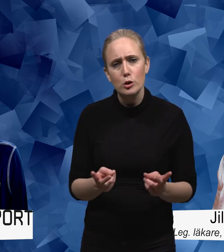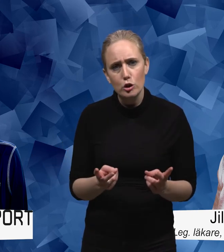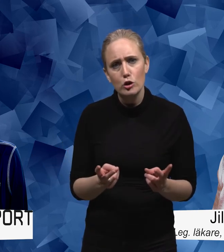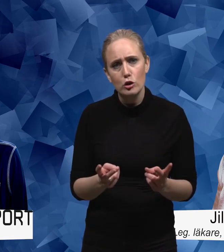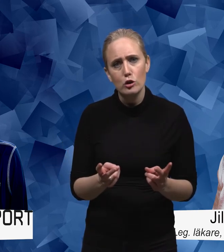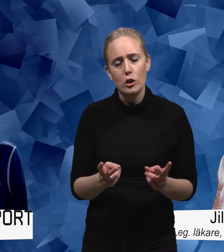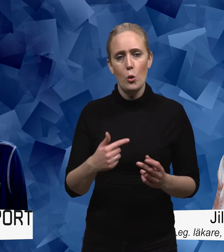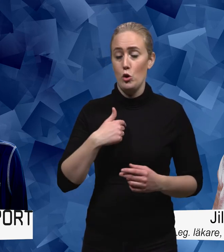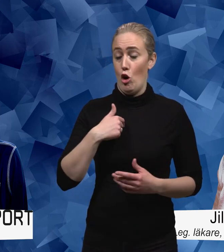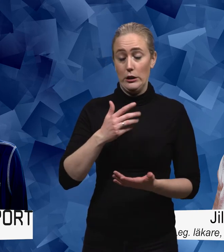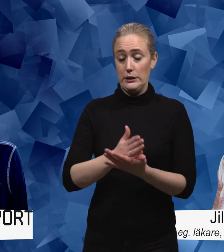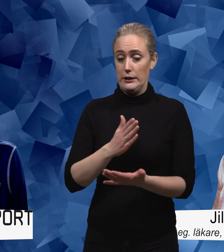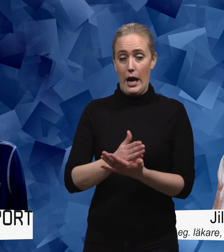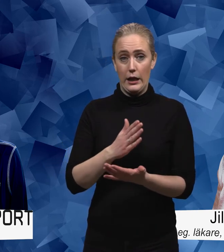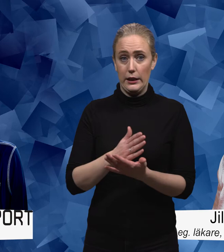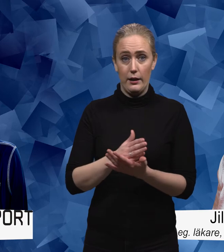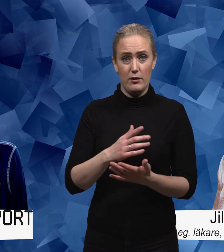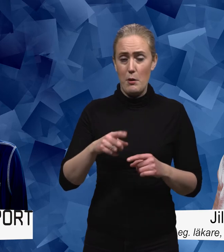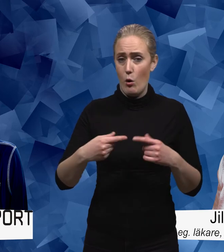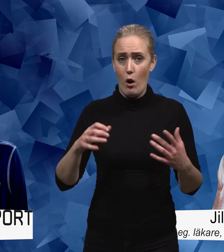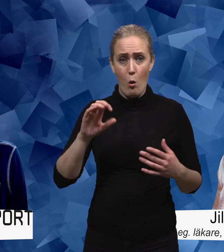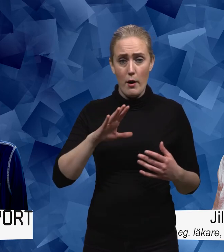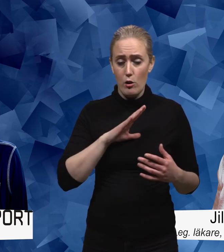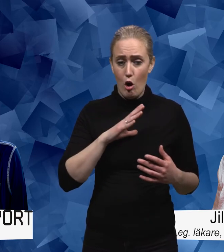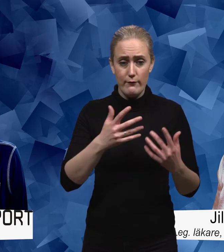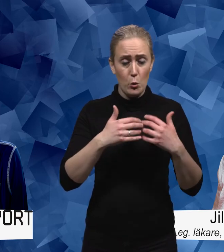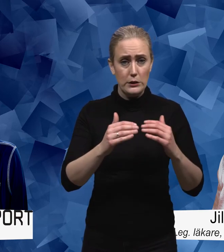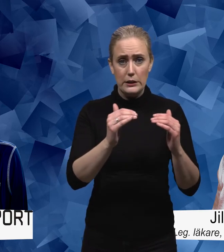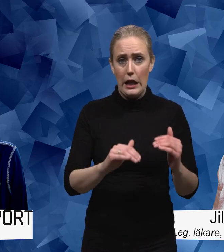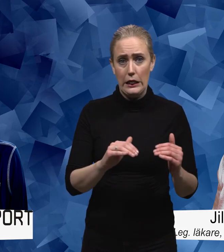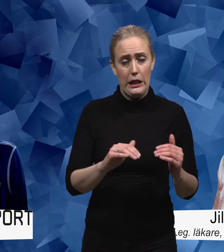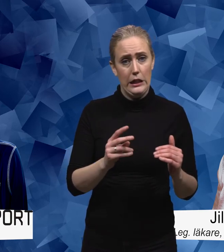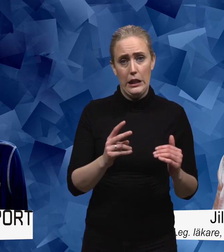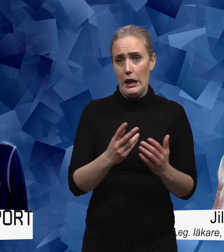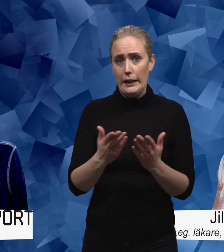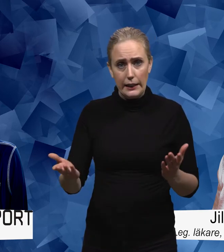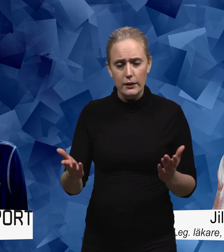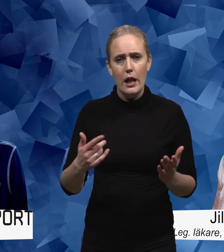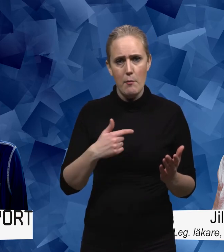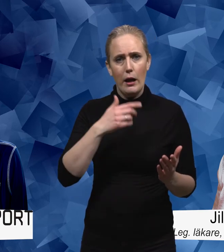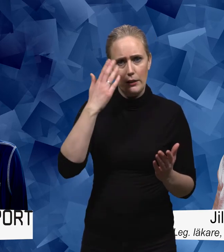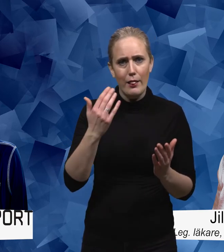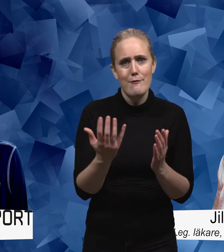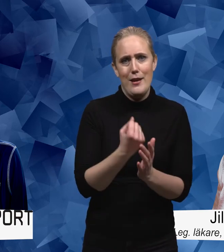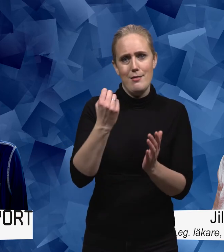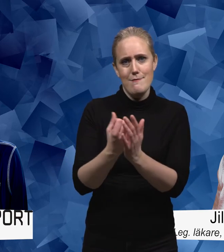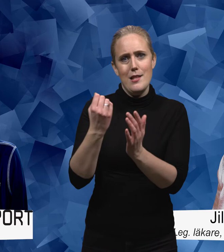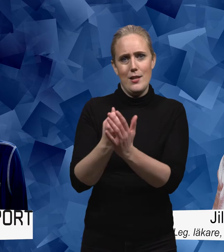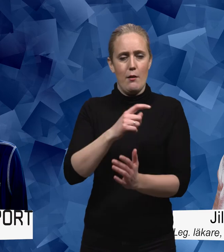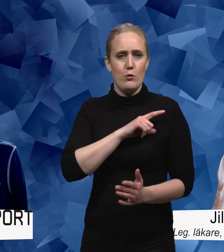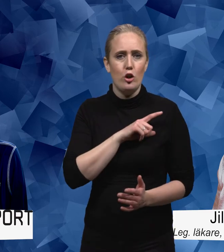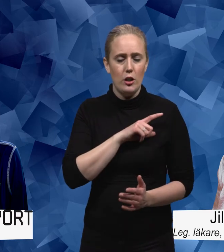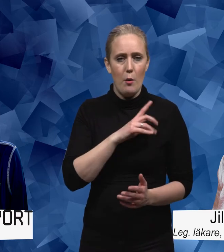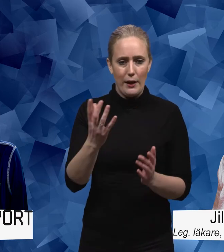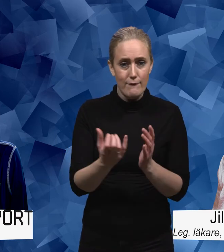helt säker på att det är ingen skillnad på om man har en funktionsnedsättning utan man vinner till och med ännu